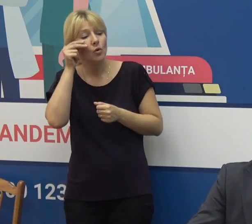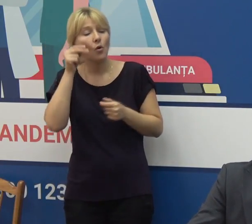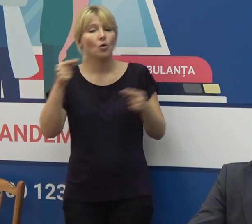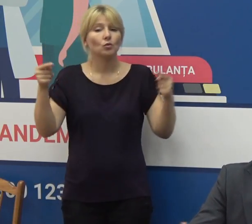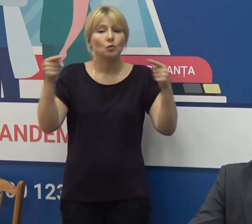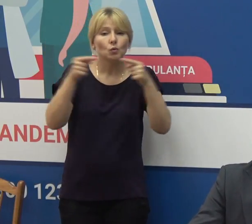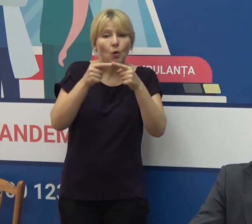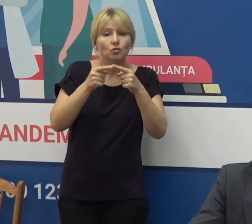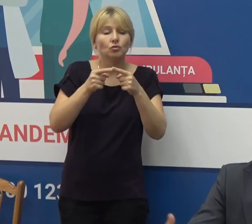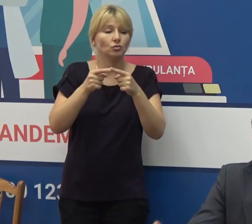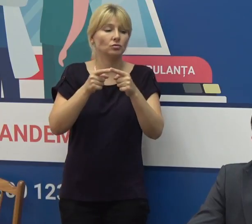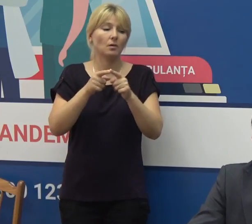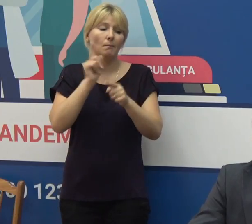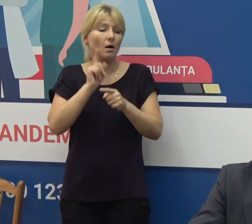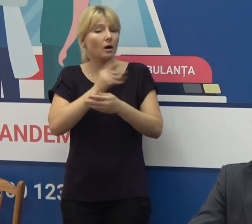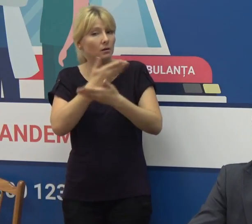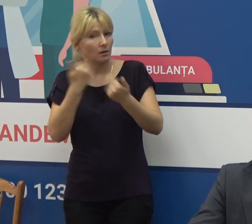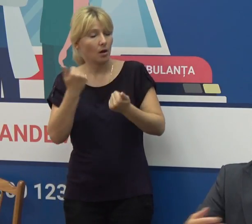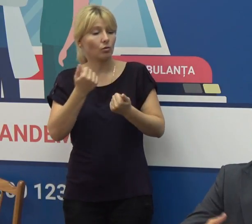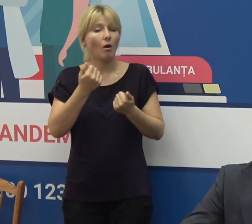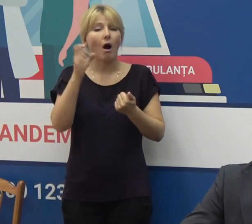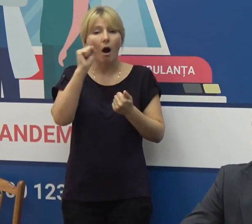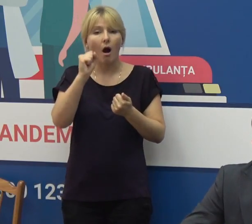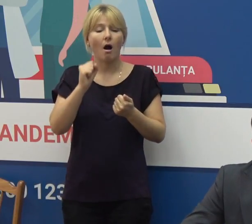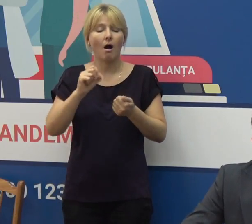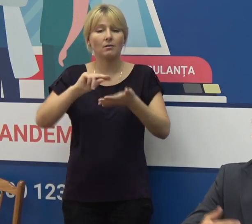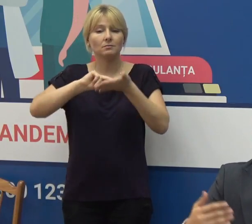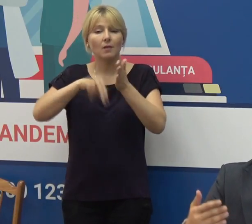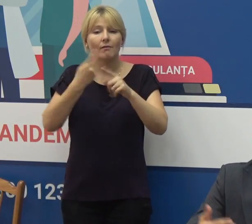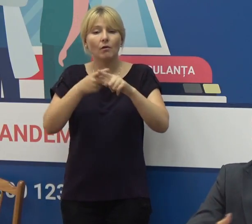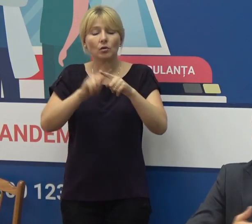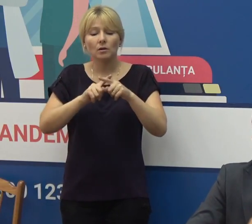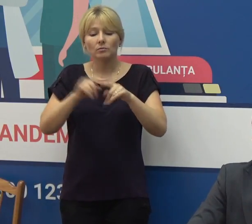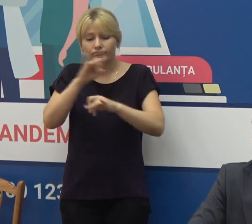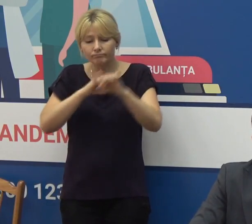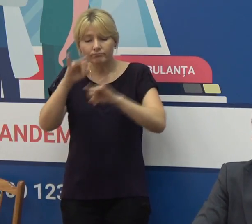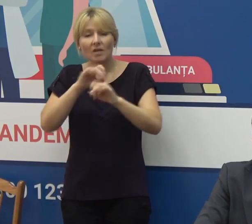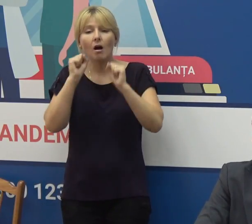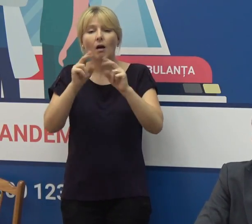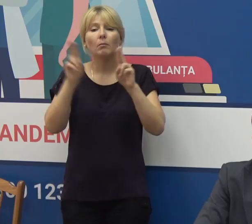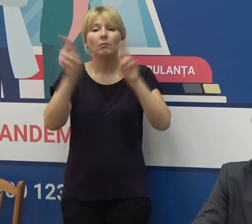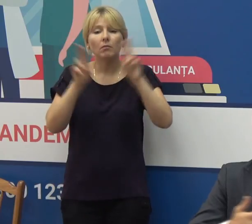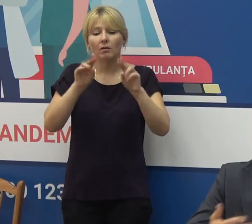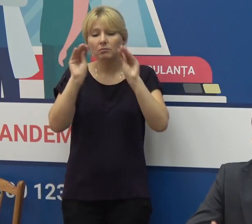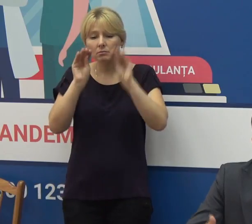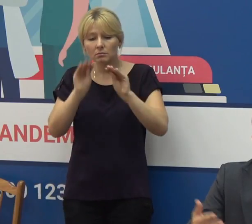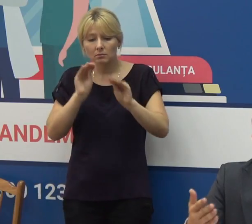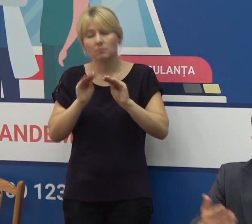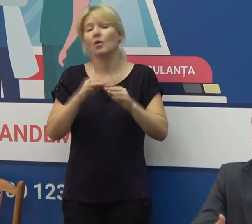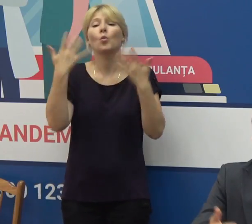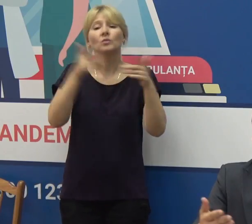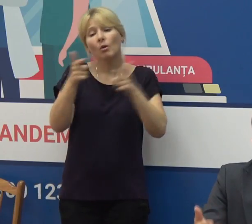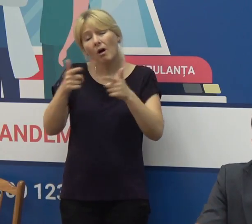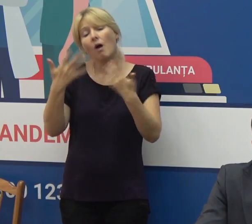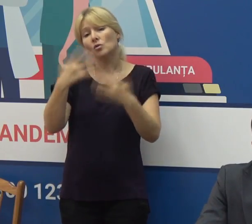mici propuneri de ajustare pentru certificatul nostru în percursul weekend-ului precedent deja s-au făcut